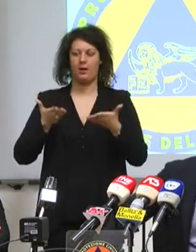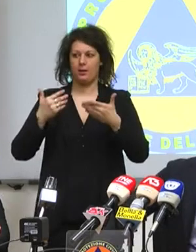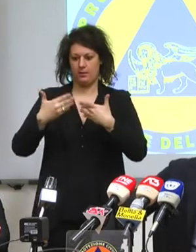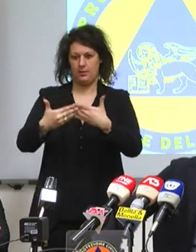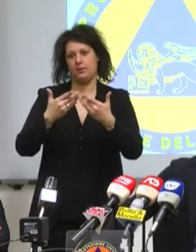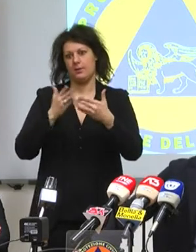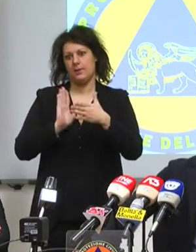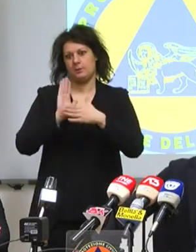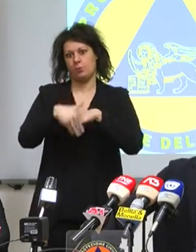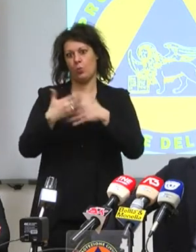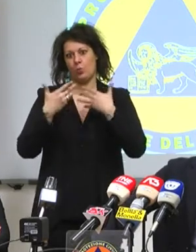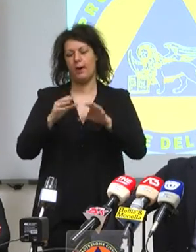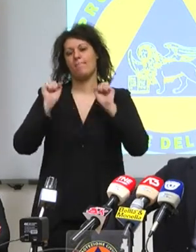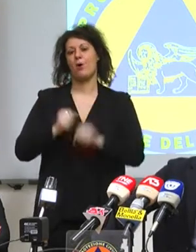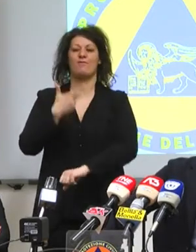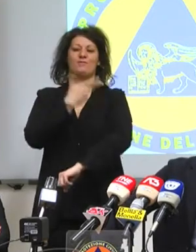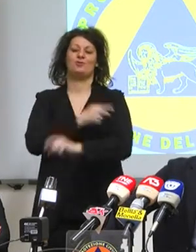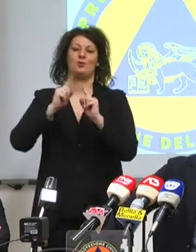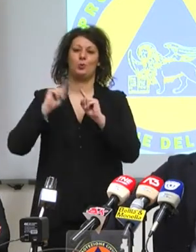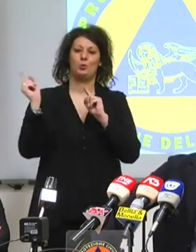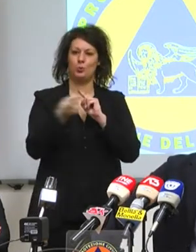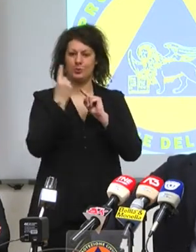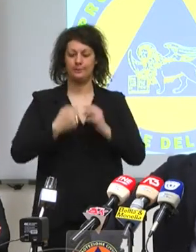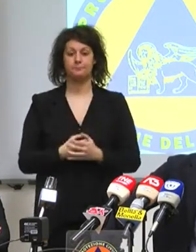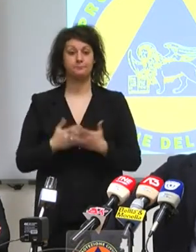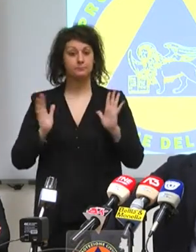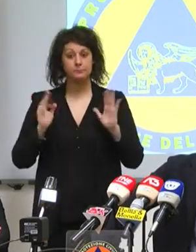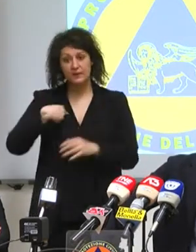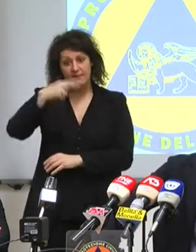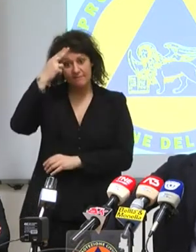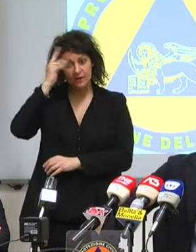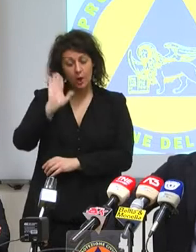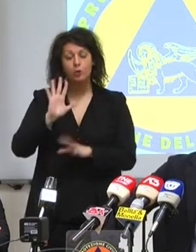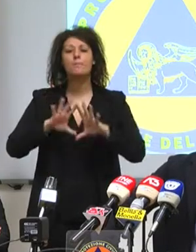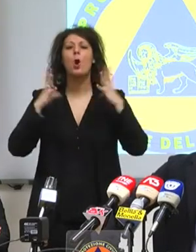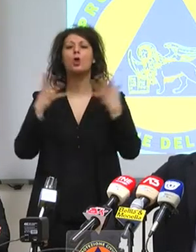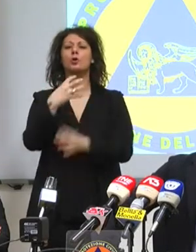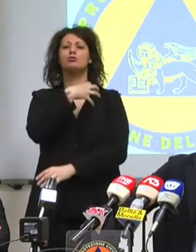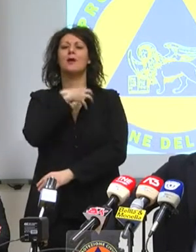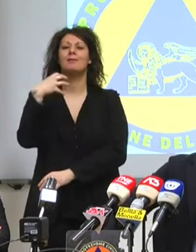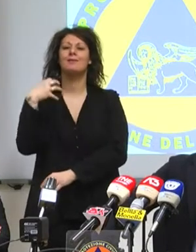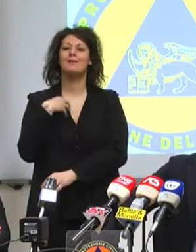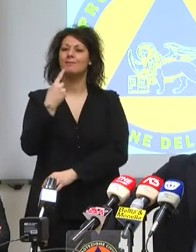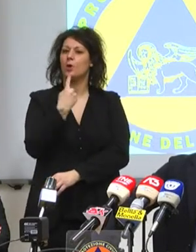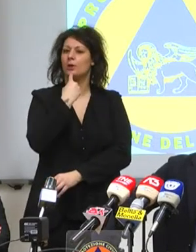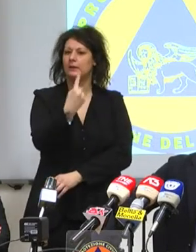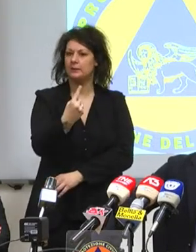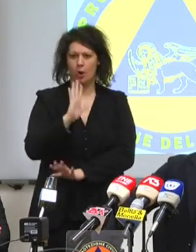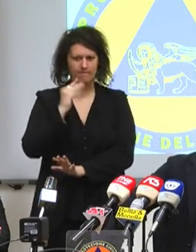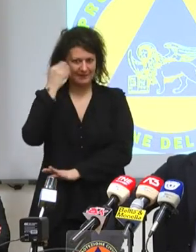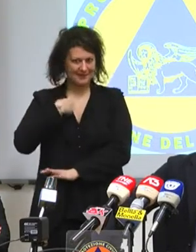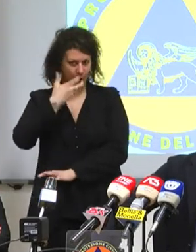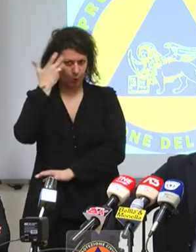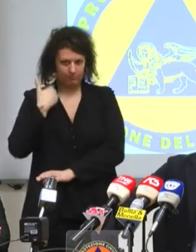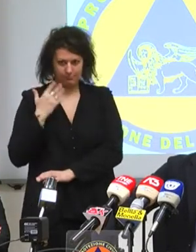Guardate che l'unica via di uscita, lo dice il mondo scientifico, non è il pensiero di Zaia, è